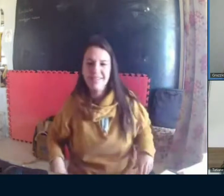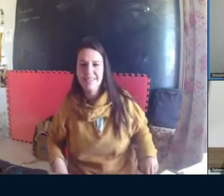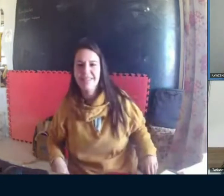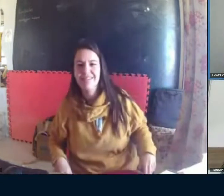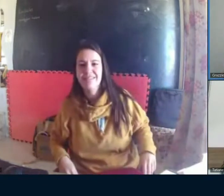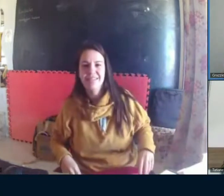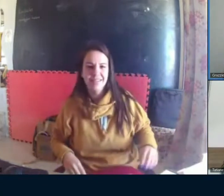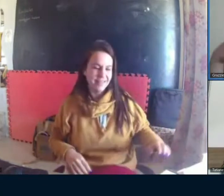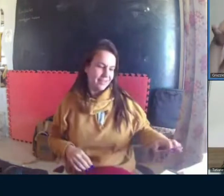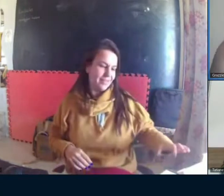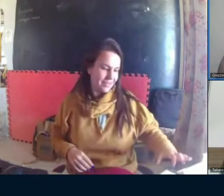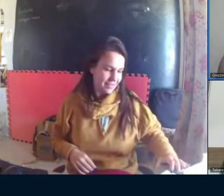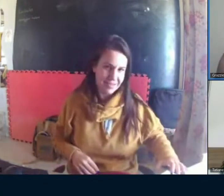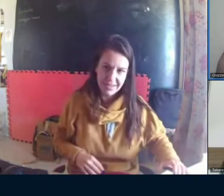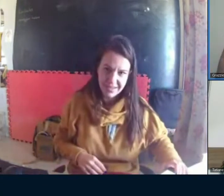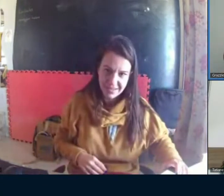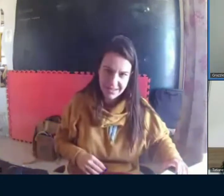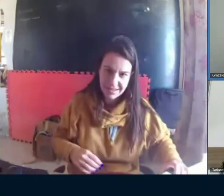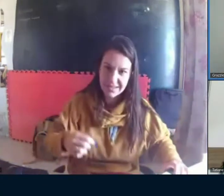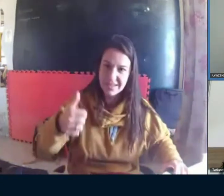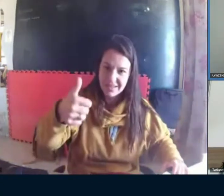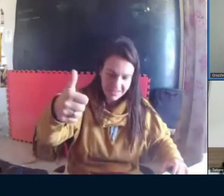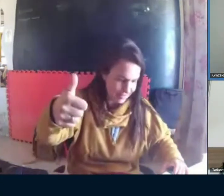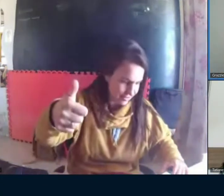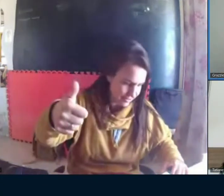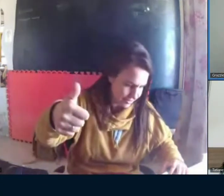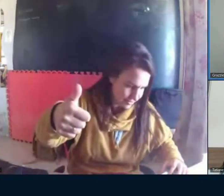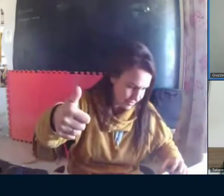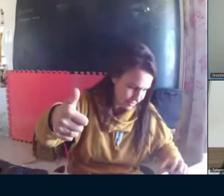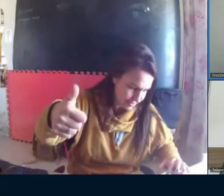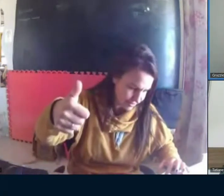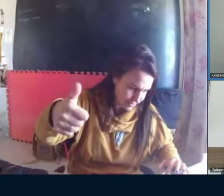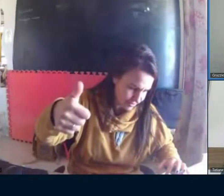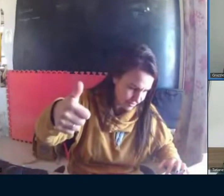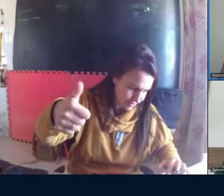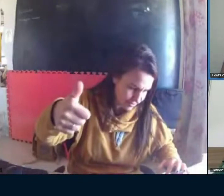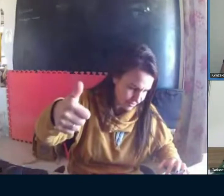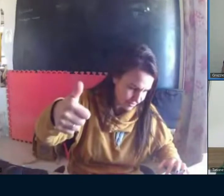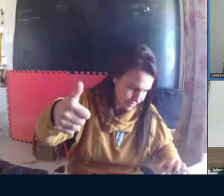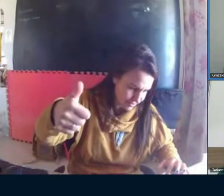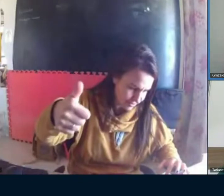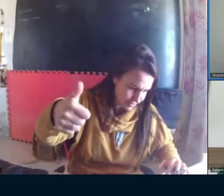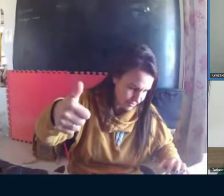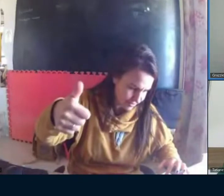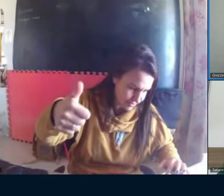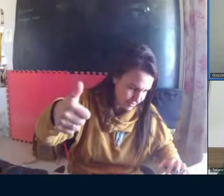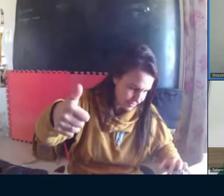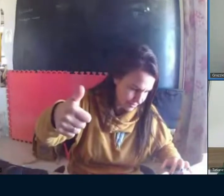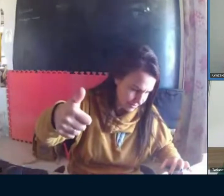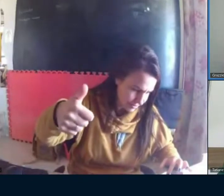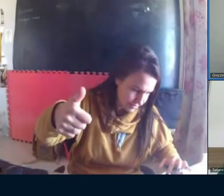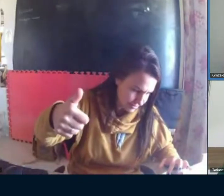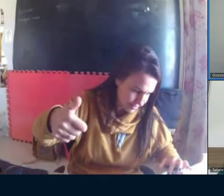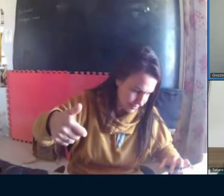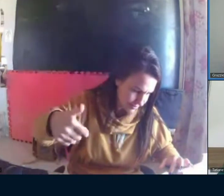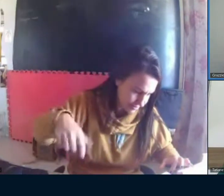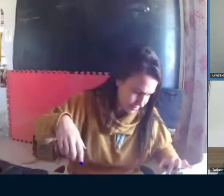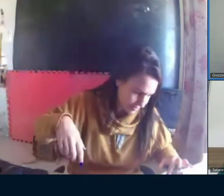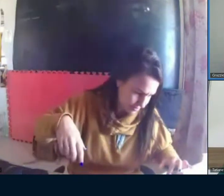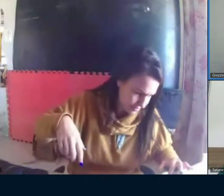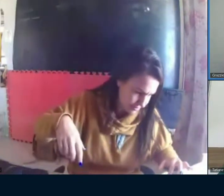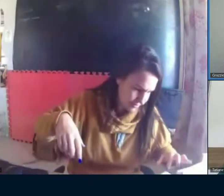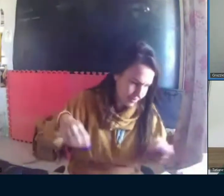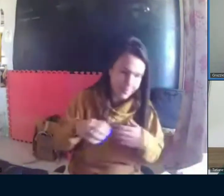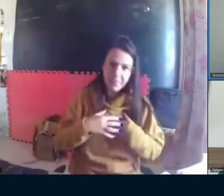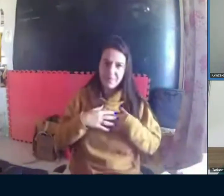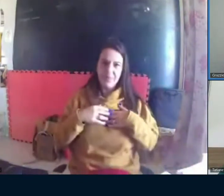Então, na parte assim, na página 26, isso, quando você diz escutar música, ter a música no dia